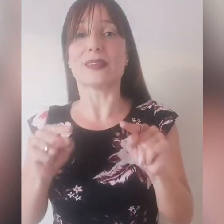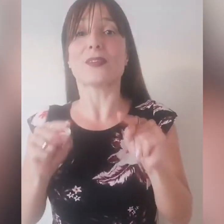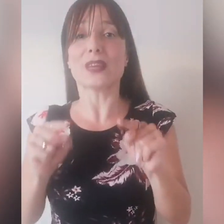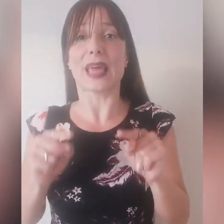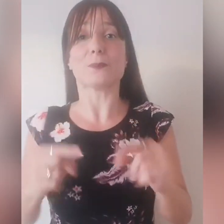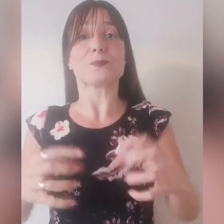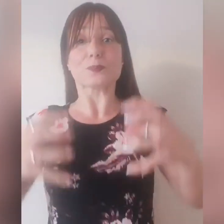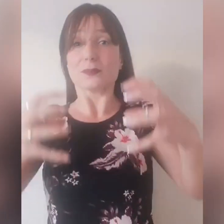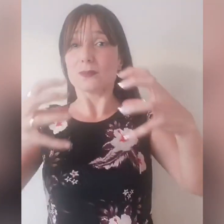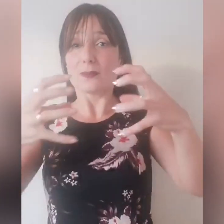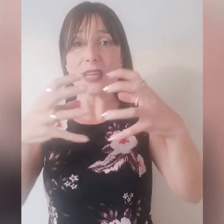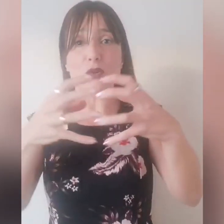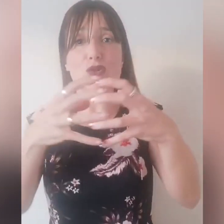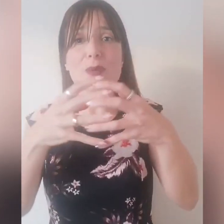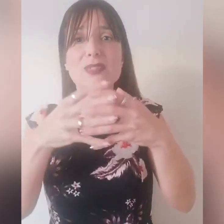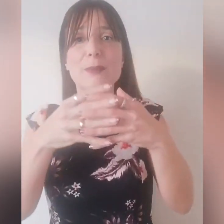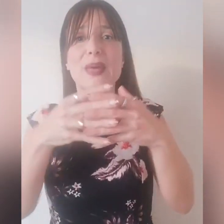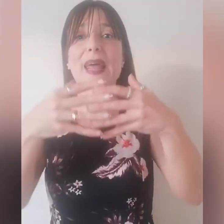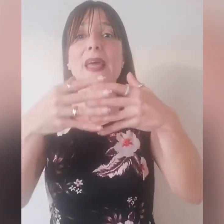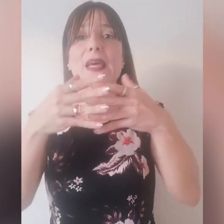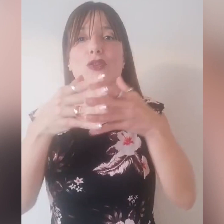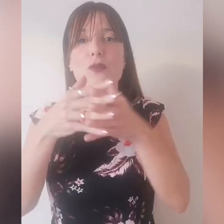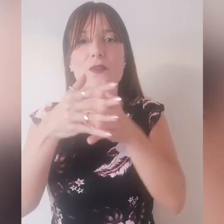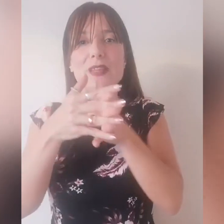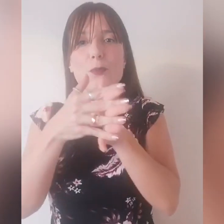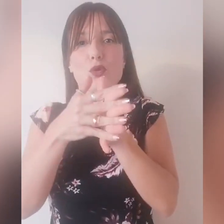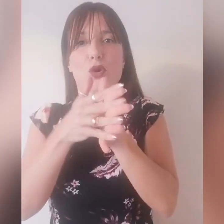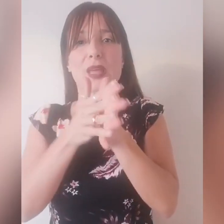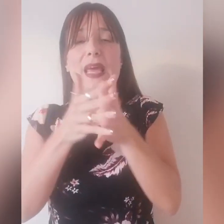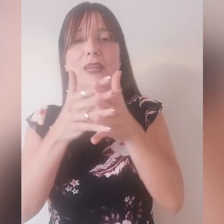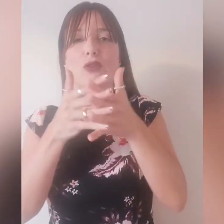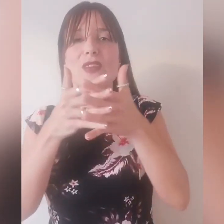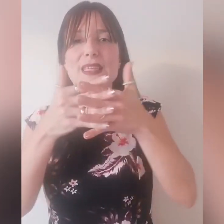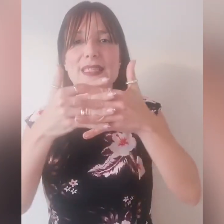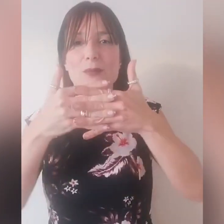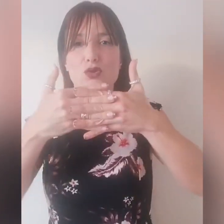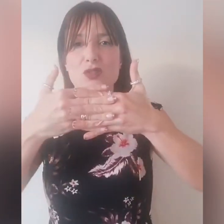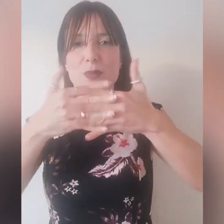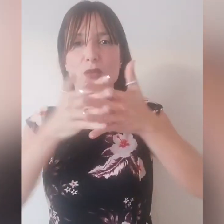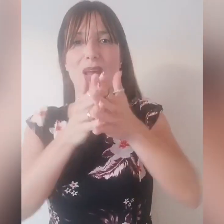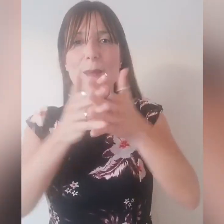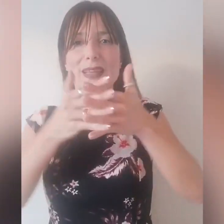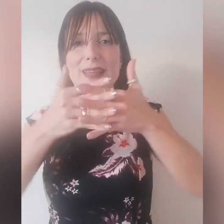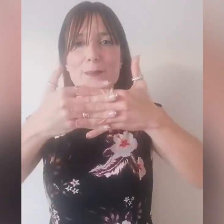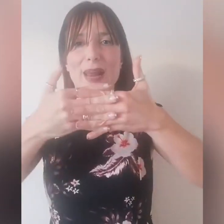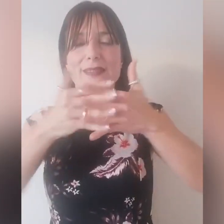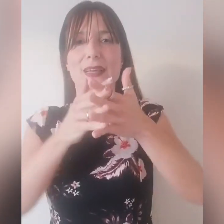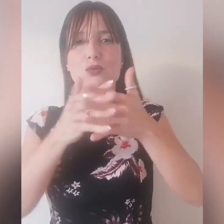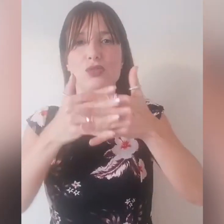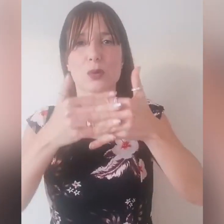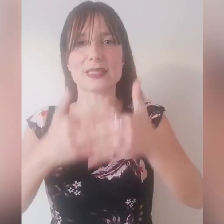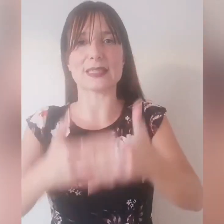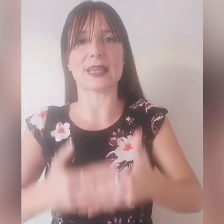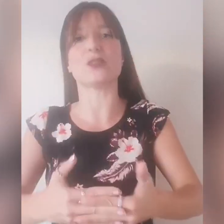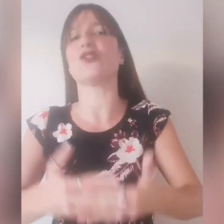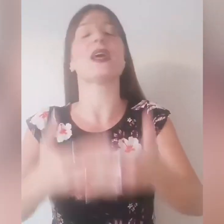dirvi che noi dobbiamo sapere dove finiamo noi e dove inizia il mondo spirituale, mettere in pratica tutte queste strategie,